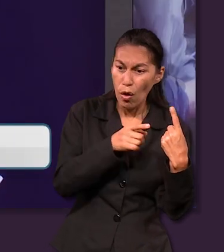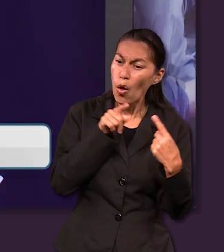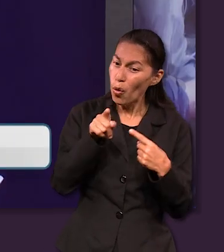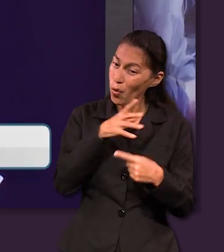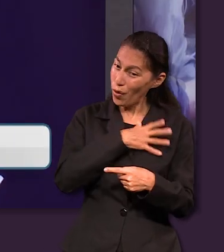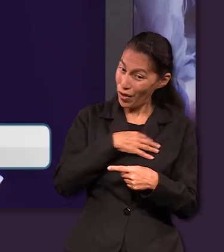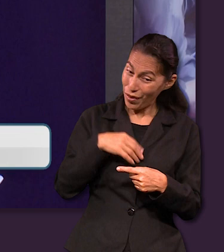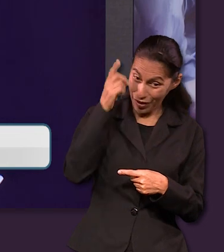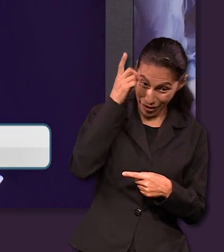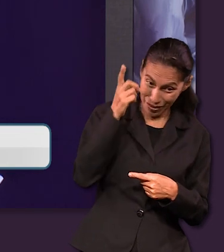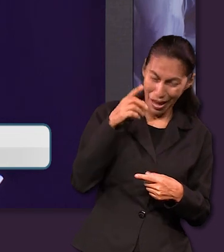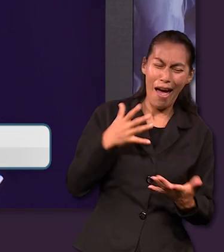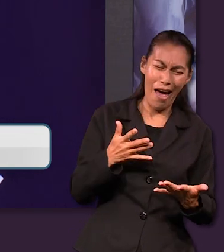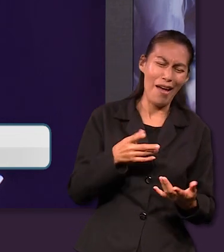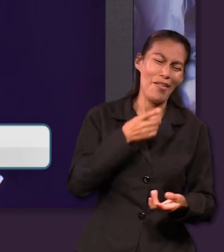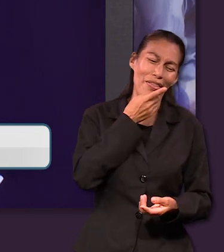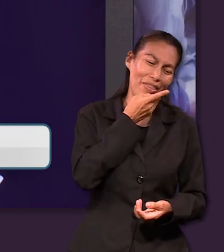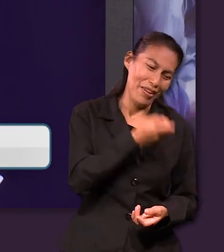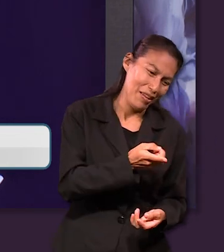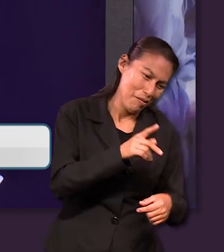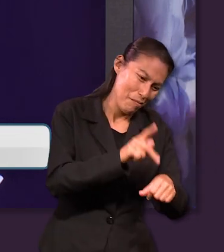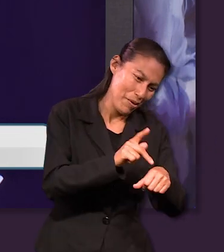hijo de Dios di esta piedra que se convierta en pan.